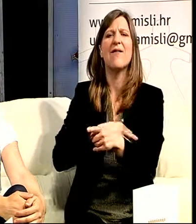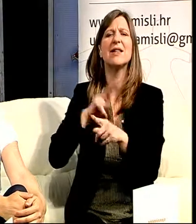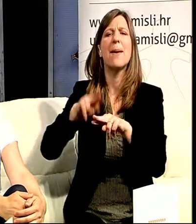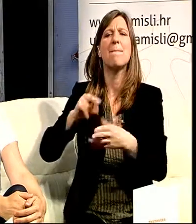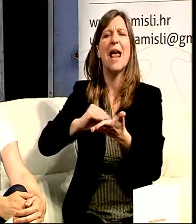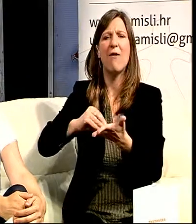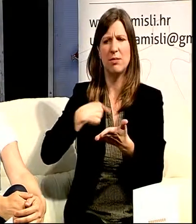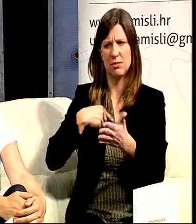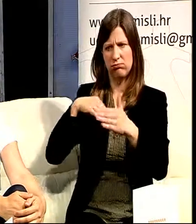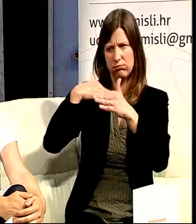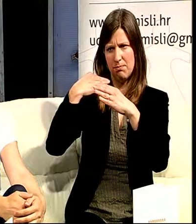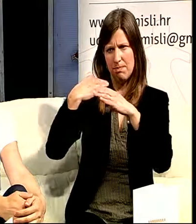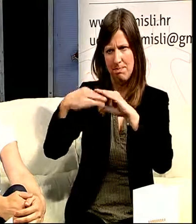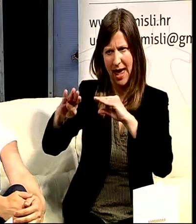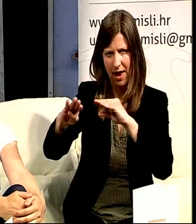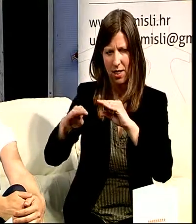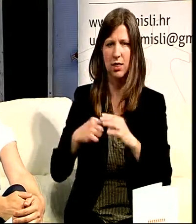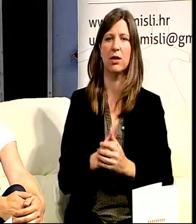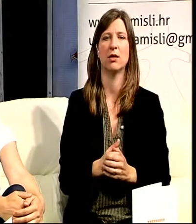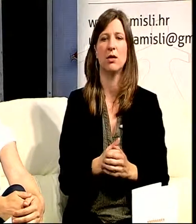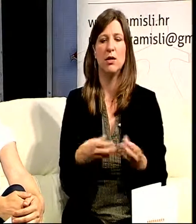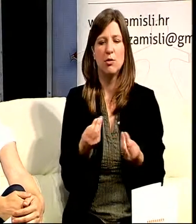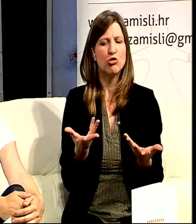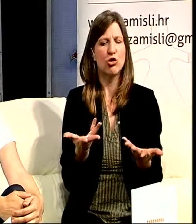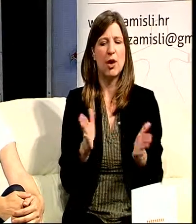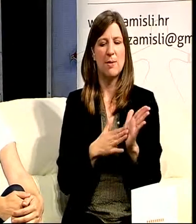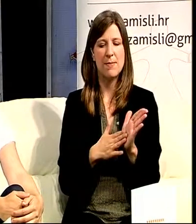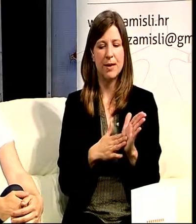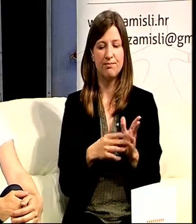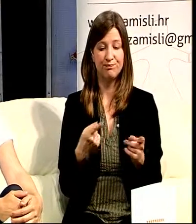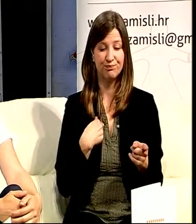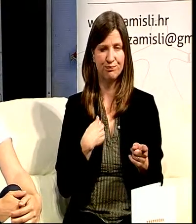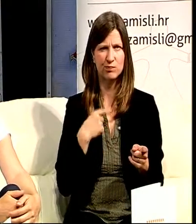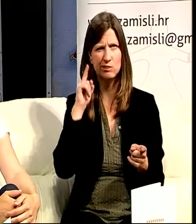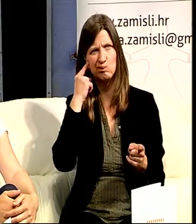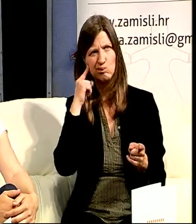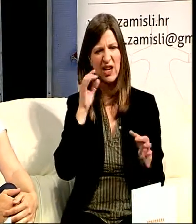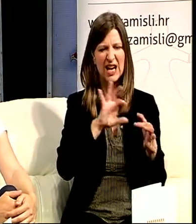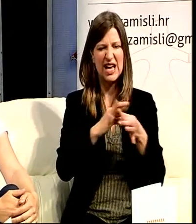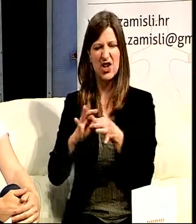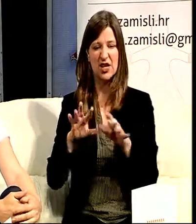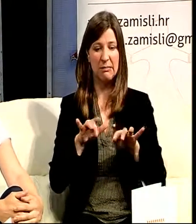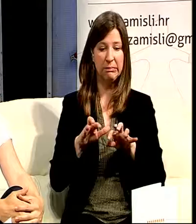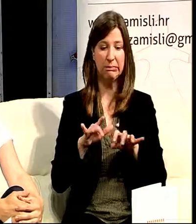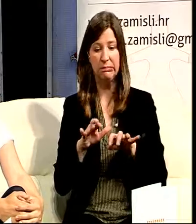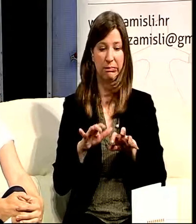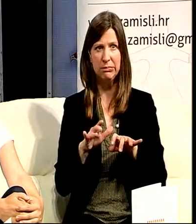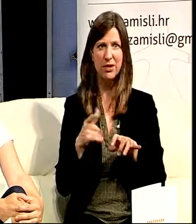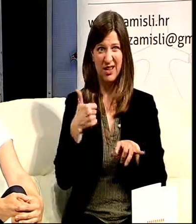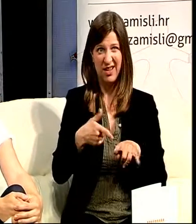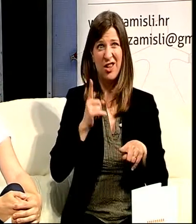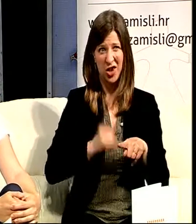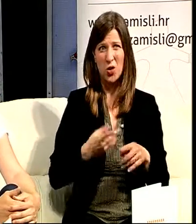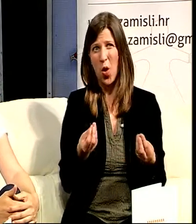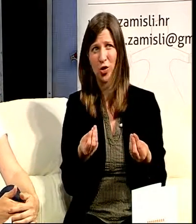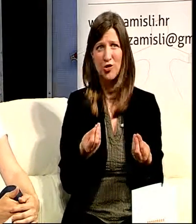Najtežem je bilo biti složiti tu jednostavnu rečenicu u strahu. Hoće ona biti gramatički ispravna? I